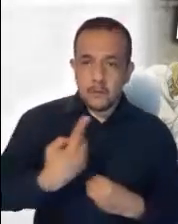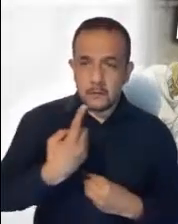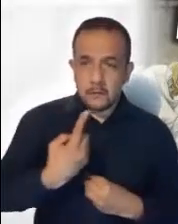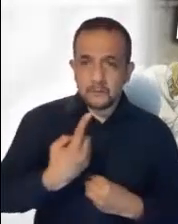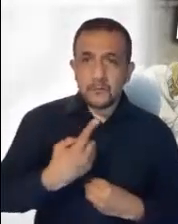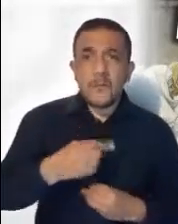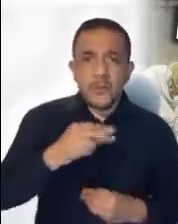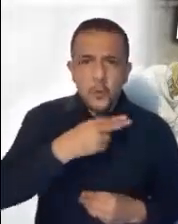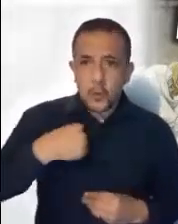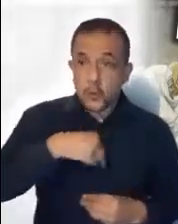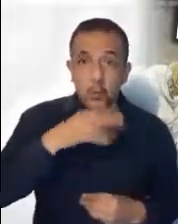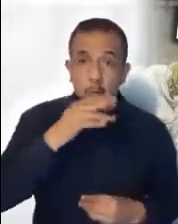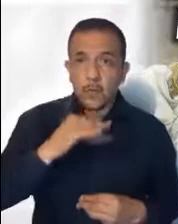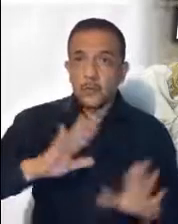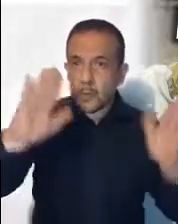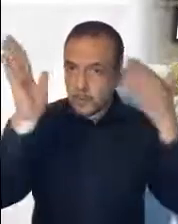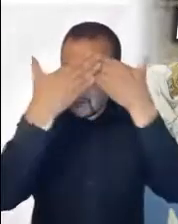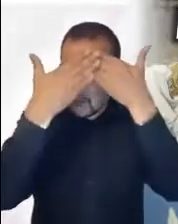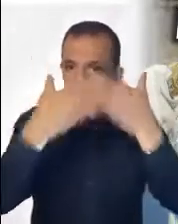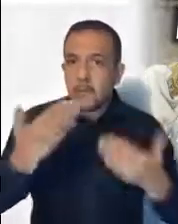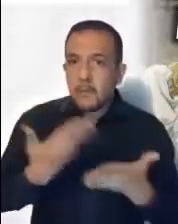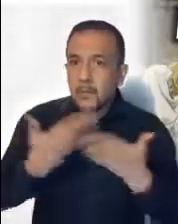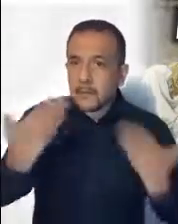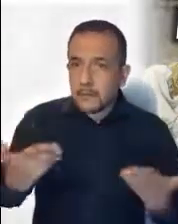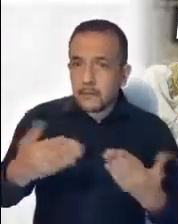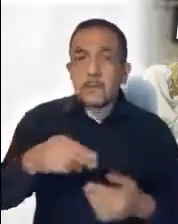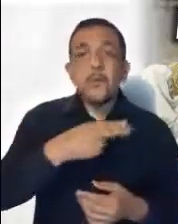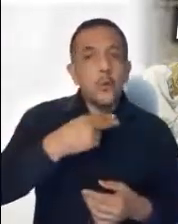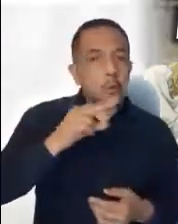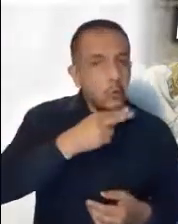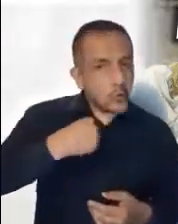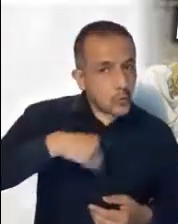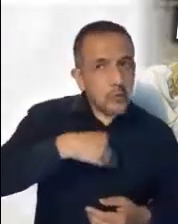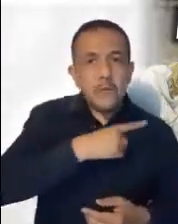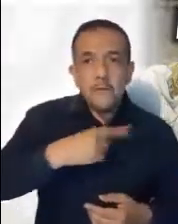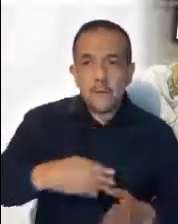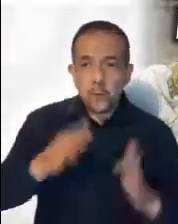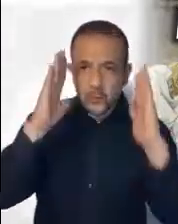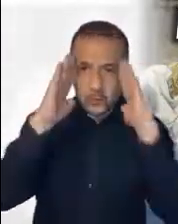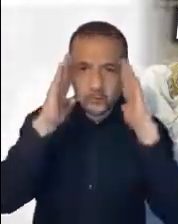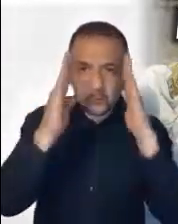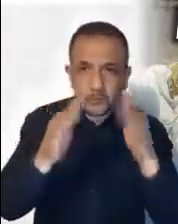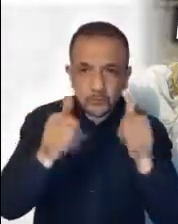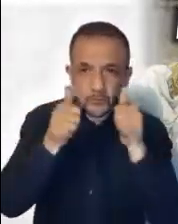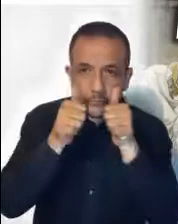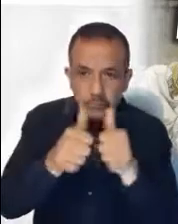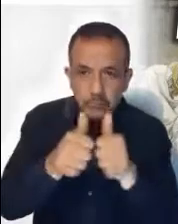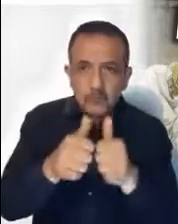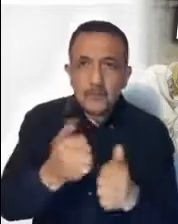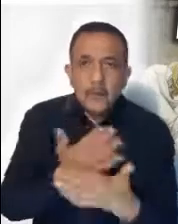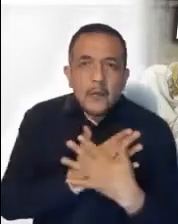significa que nos olvidamos del presente. Sino que es entrar desde ahora en el